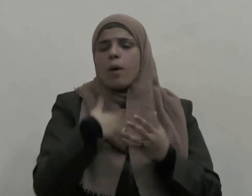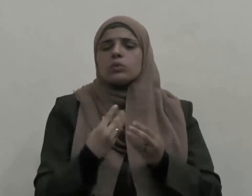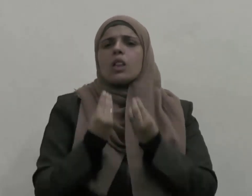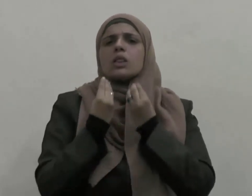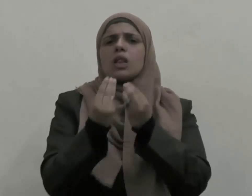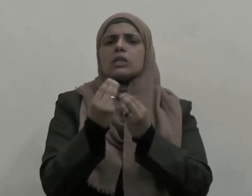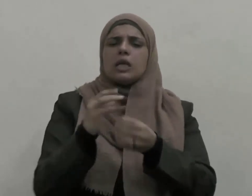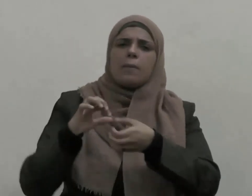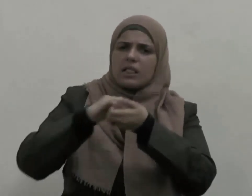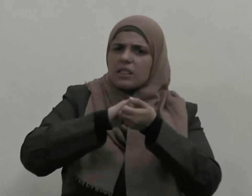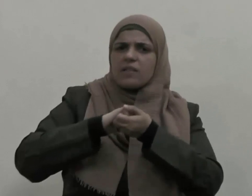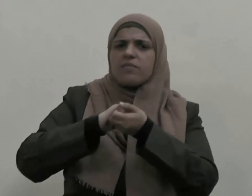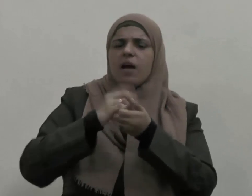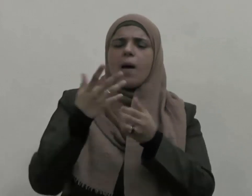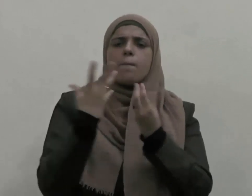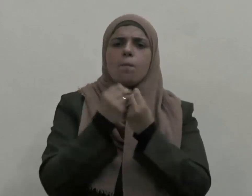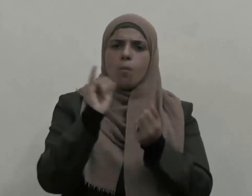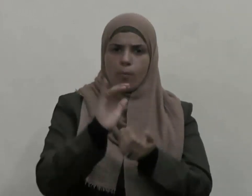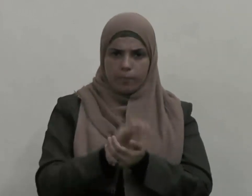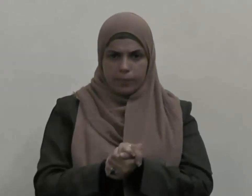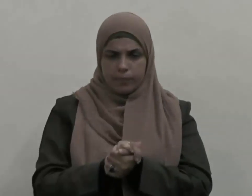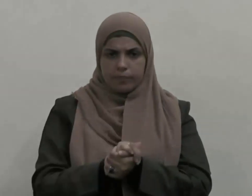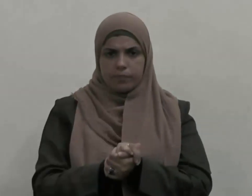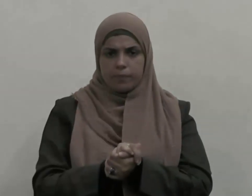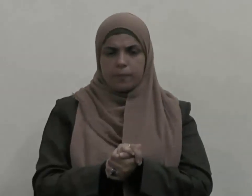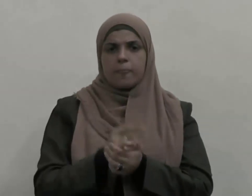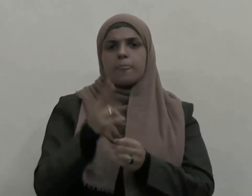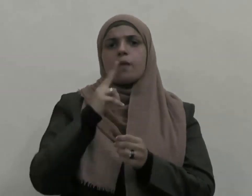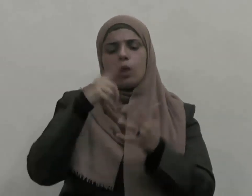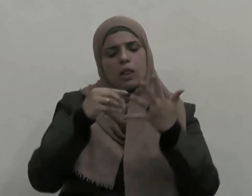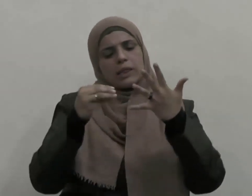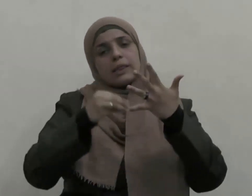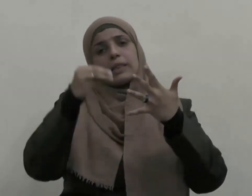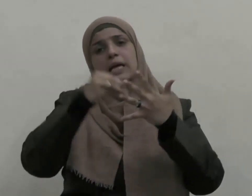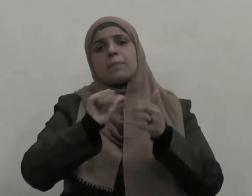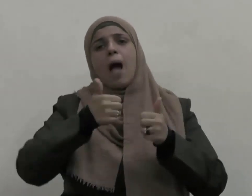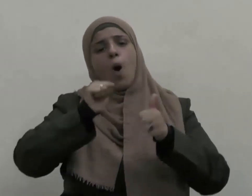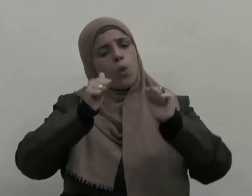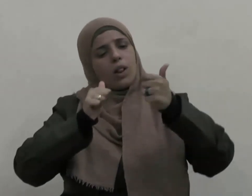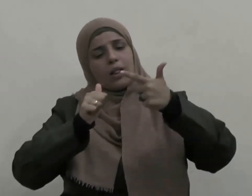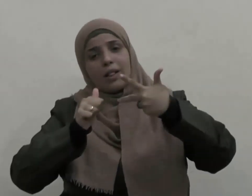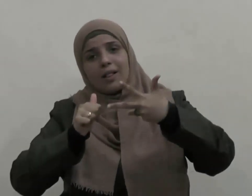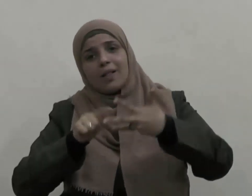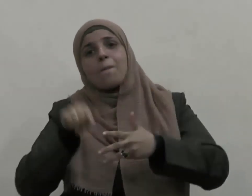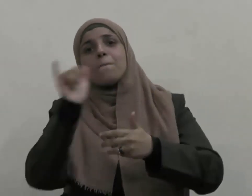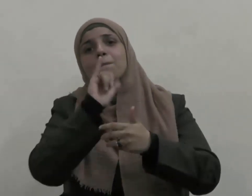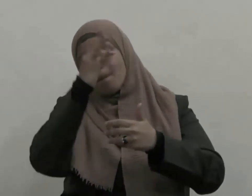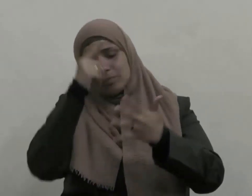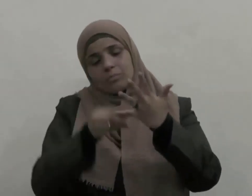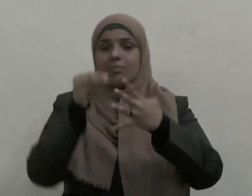الأخص وترتيب الأولويات حتى تنتظم الحياة وتستقر